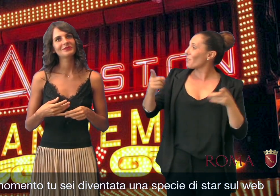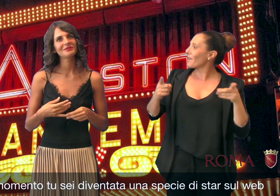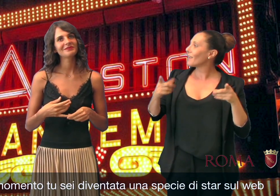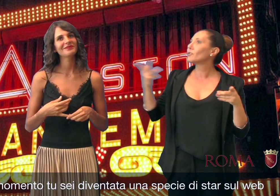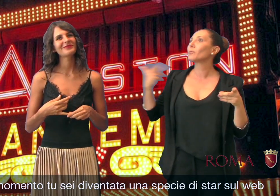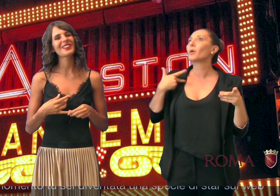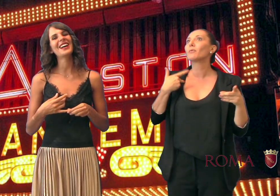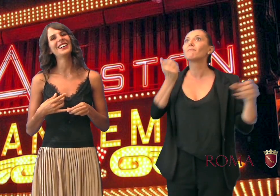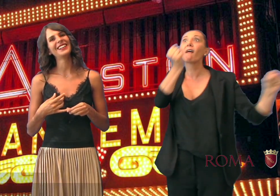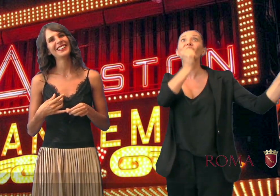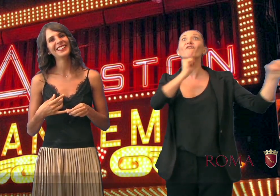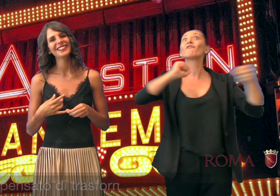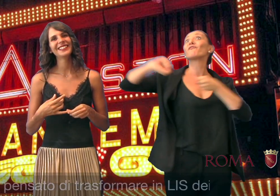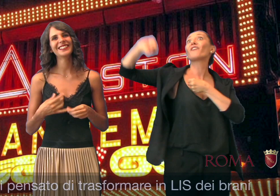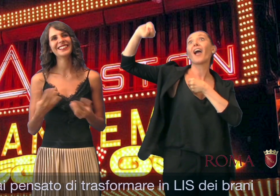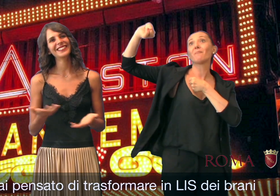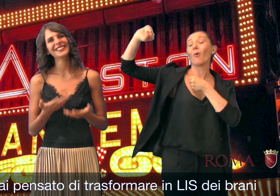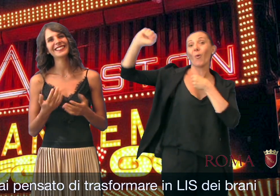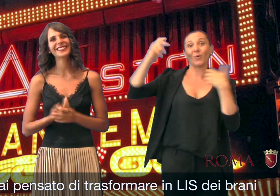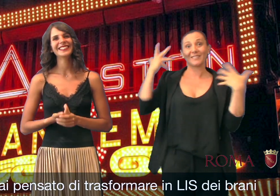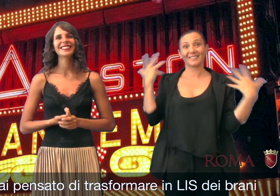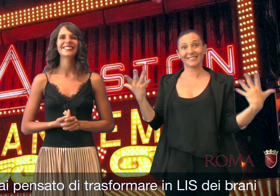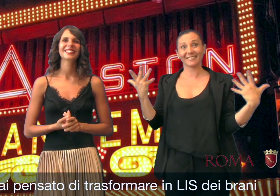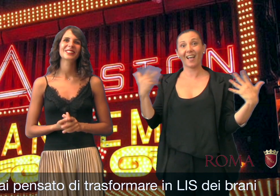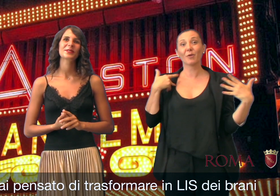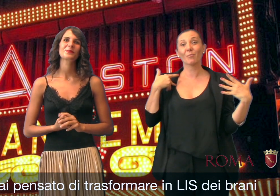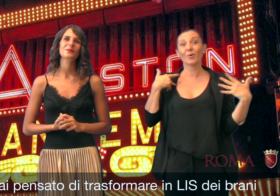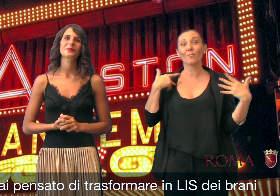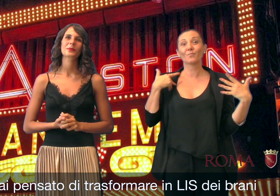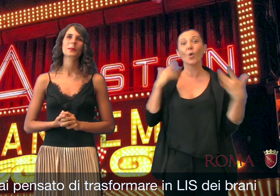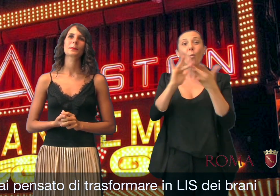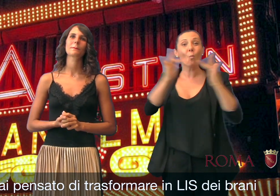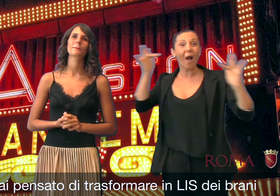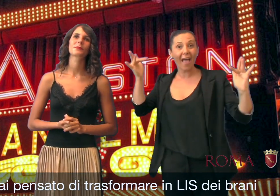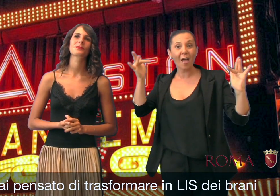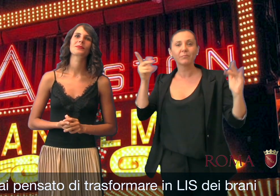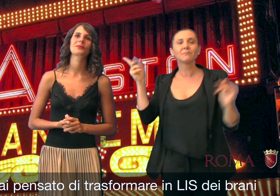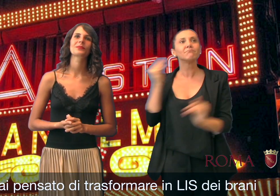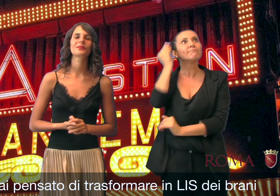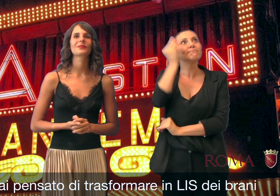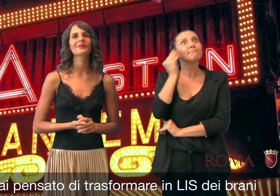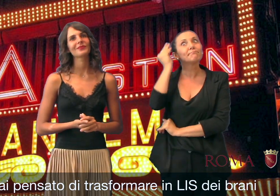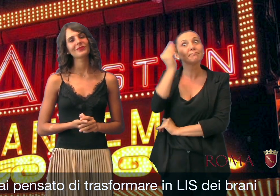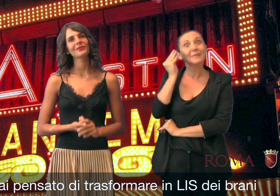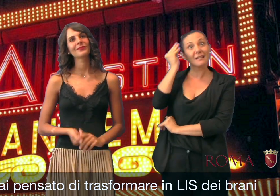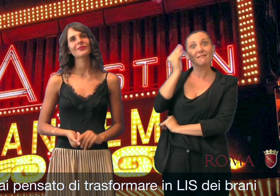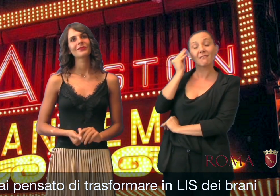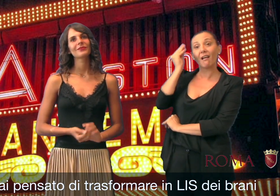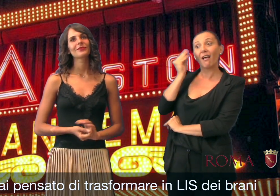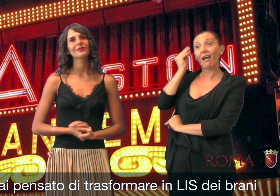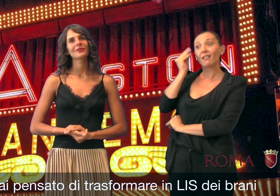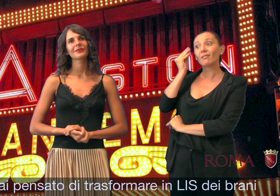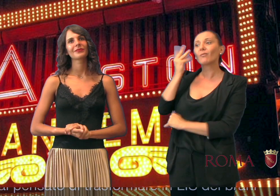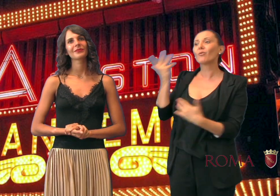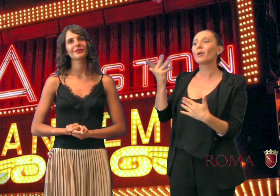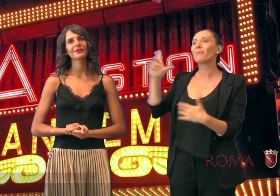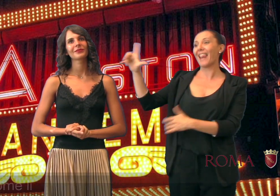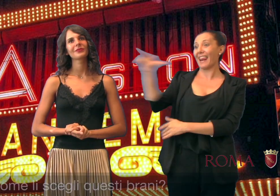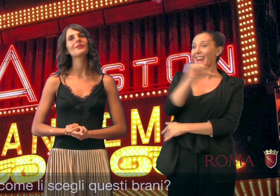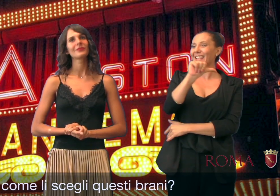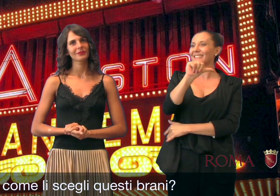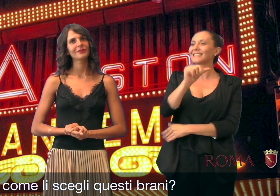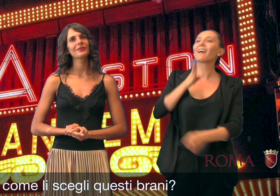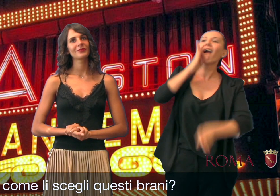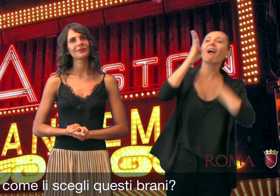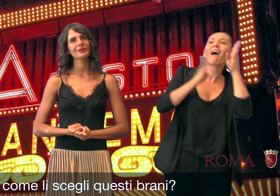specie di star sul web, perché hai pensato di trasformare in LIS dei brani